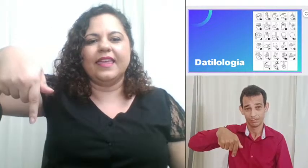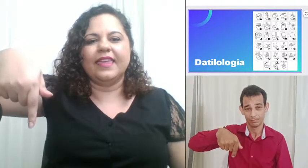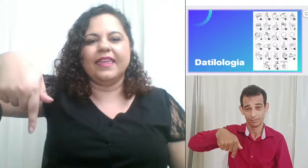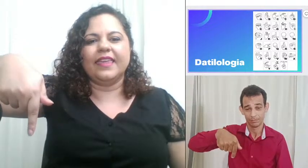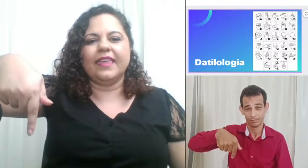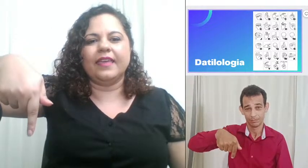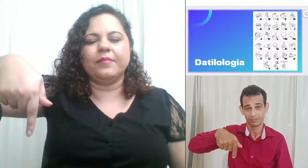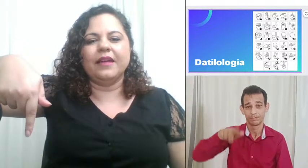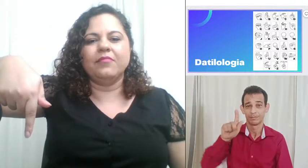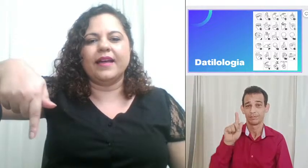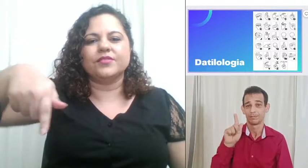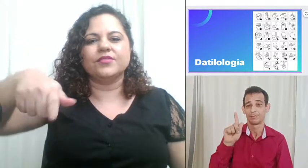e para baixo